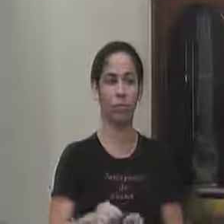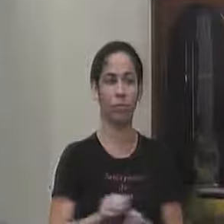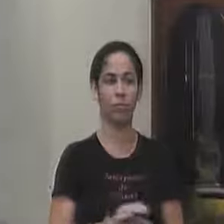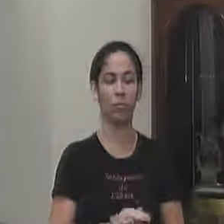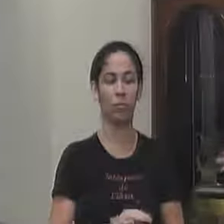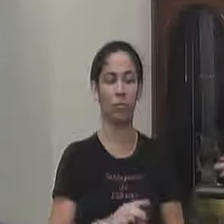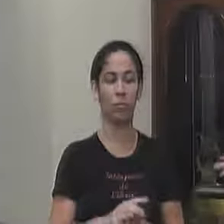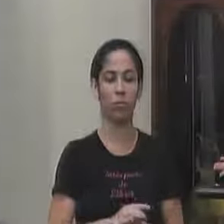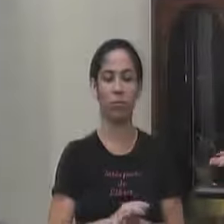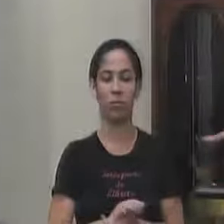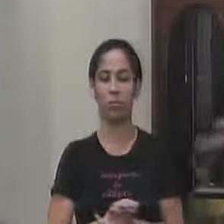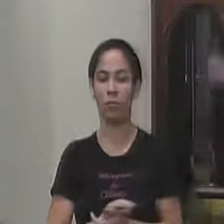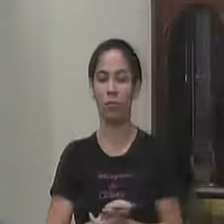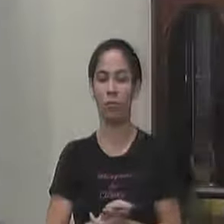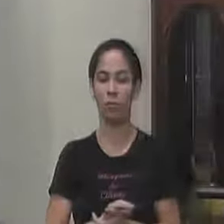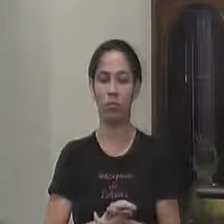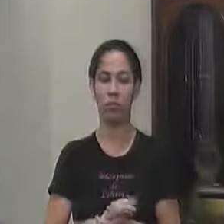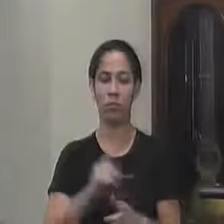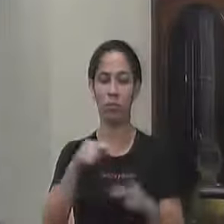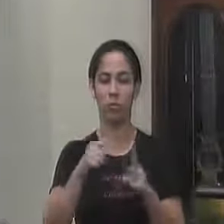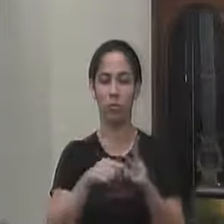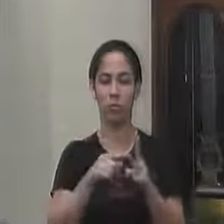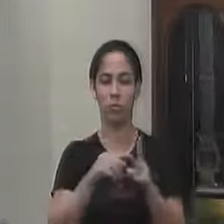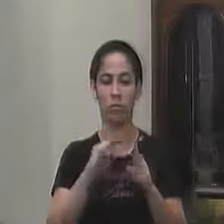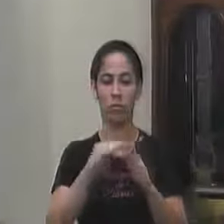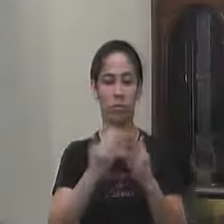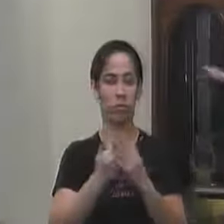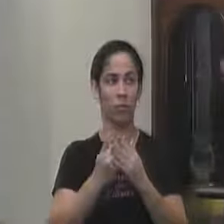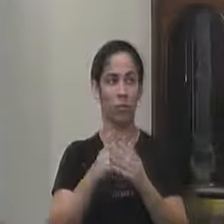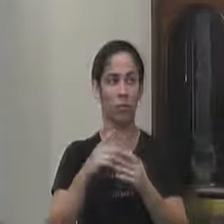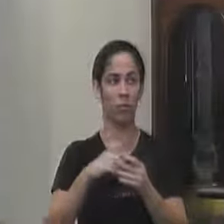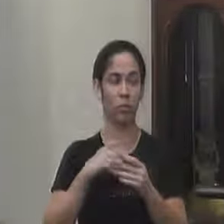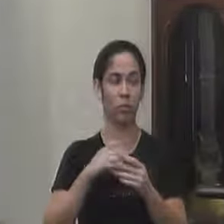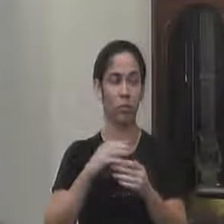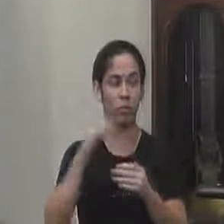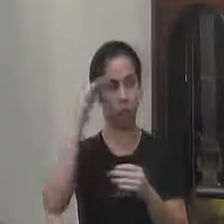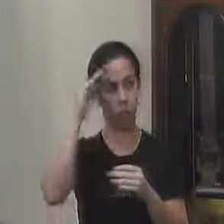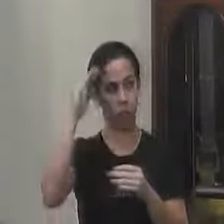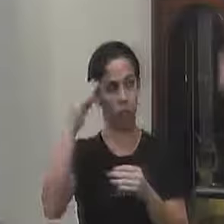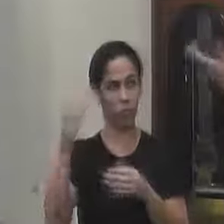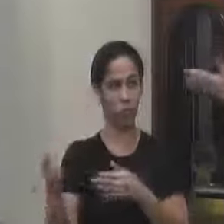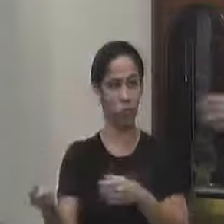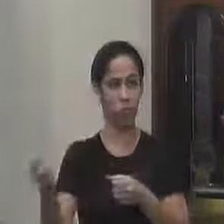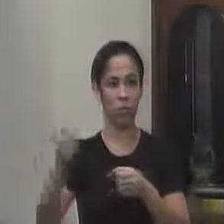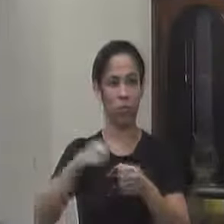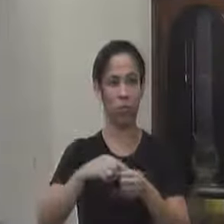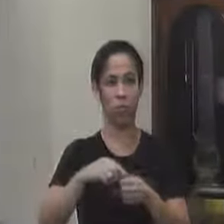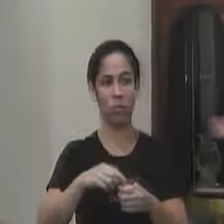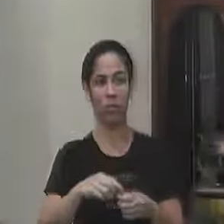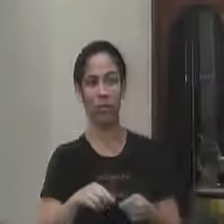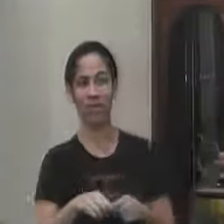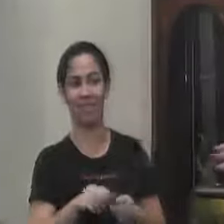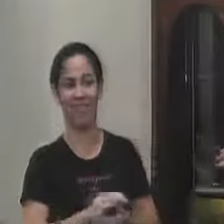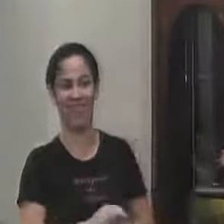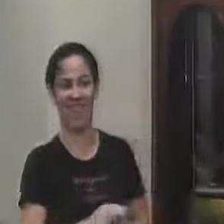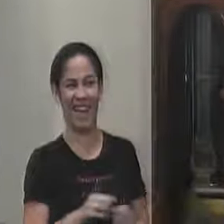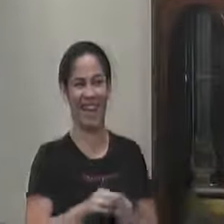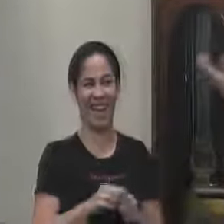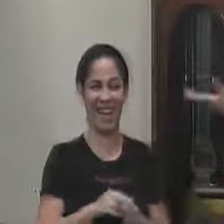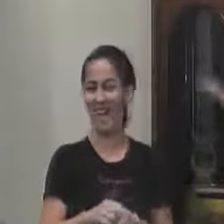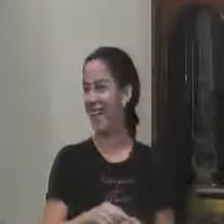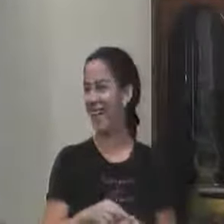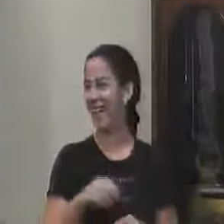a gente lá para aquela escola agora os fuzileiros navais estão voltando em setembro eu já conversei da gente